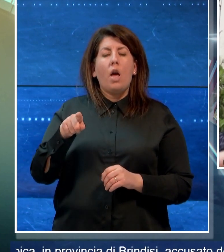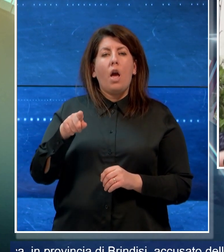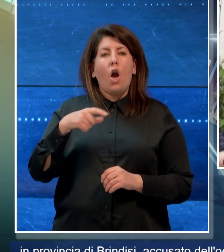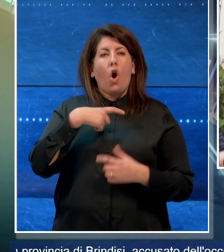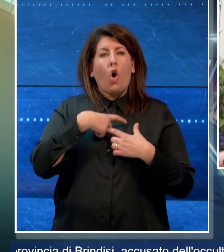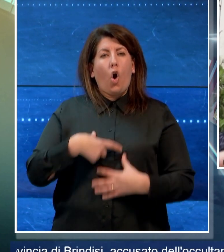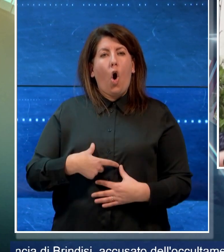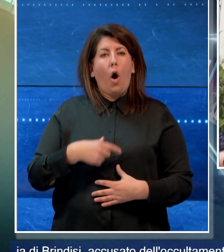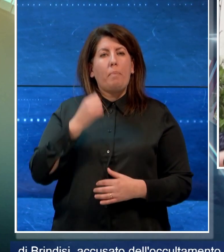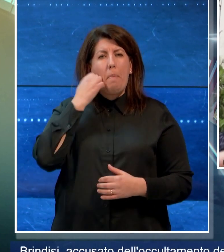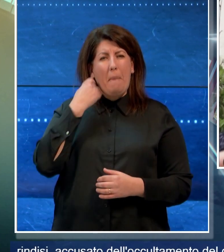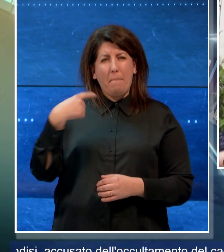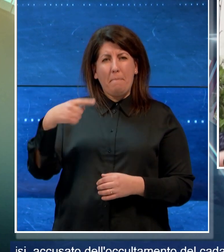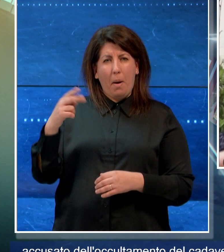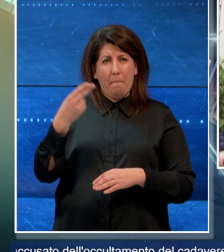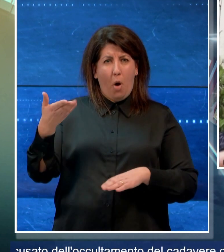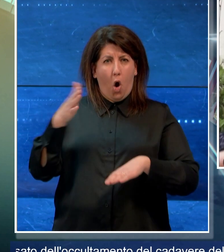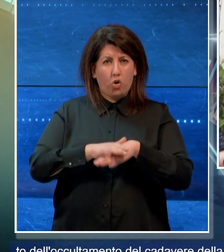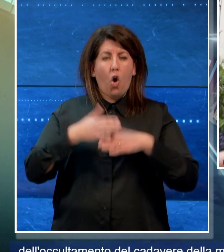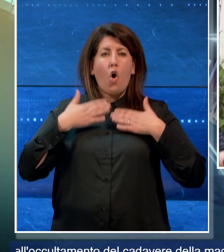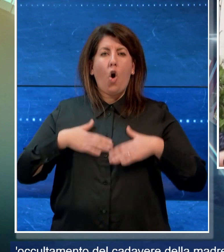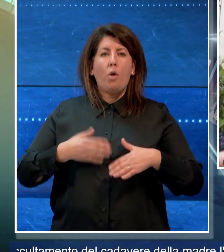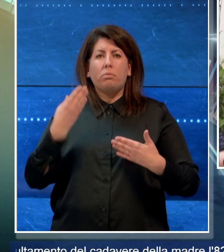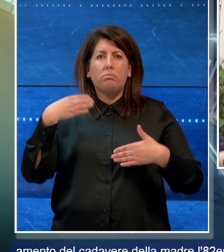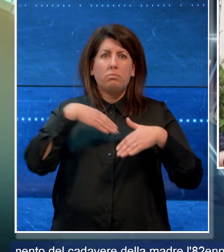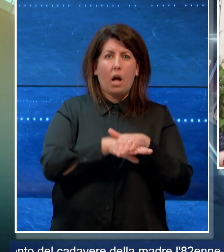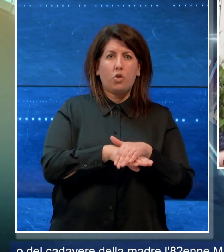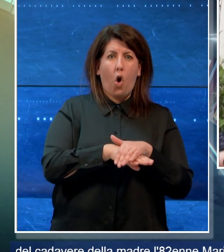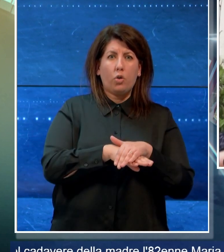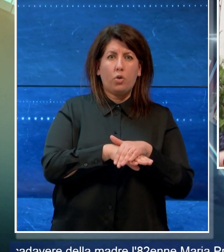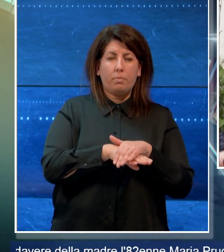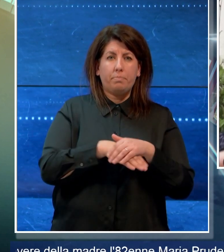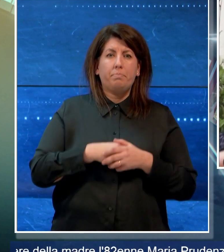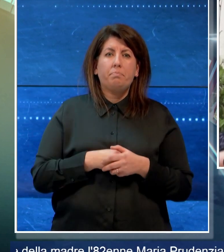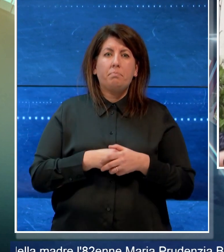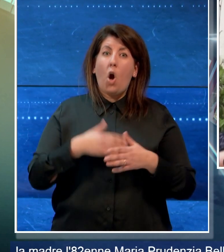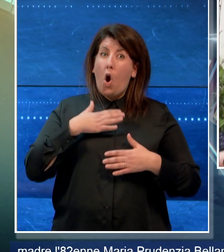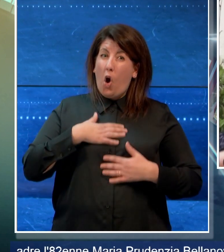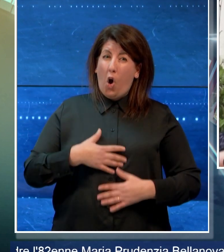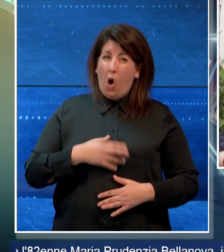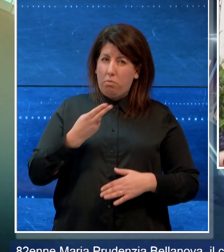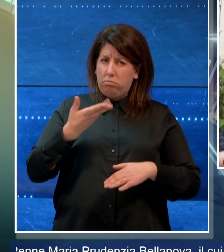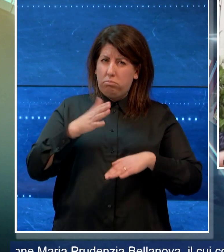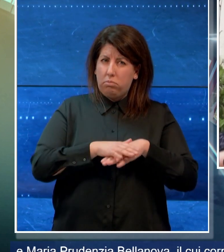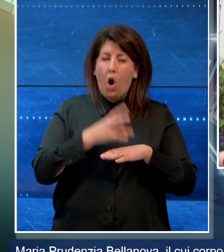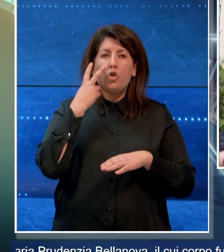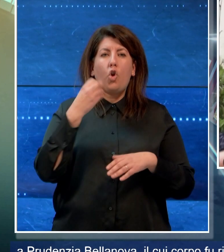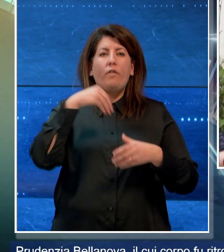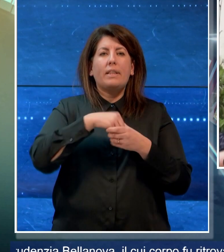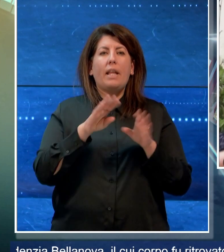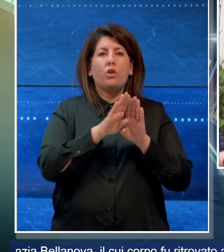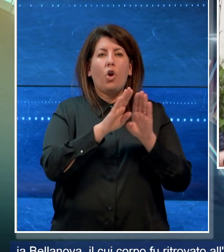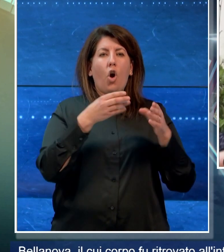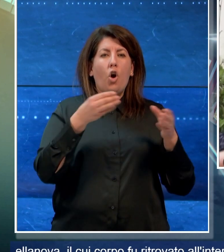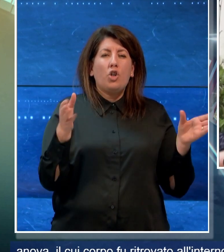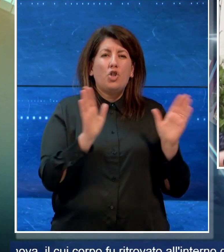'82enne Maria Prudenzia Bellanova, il cui corpo fu ritrovato all'interno di una cella